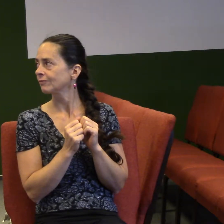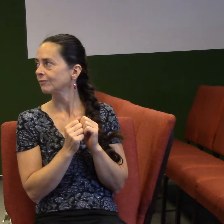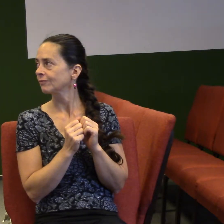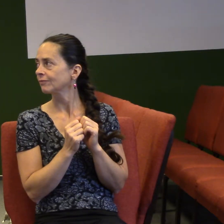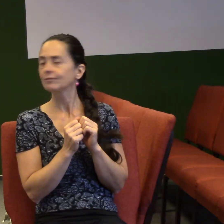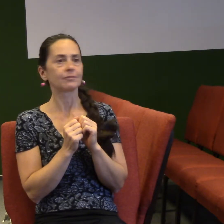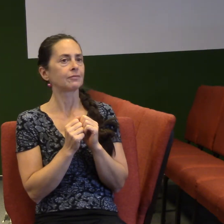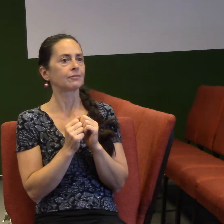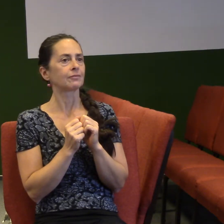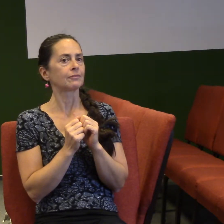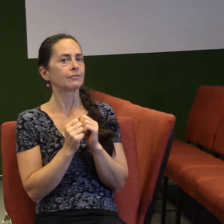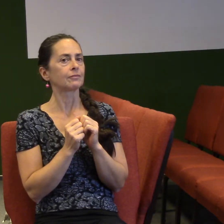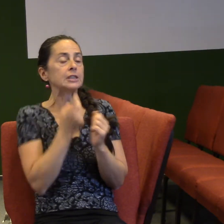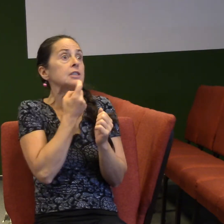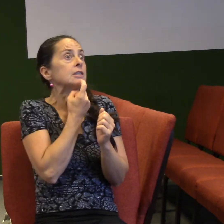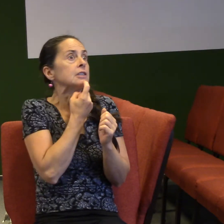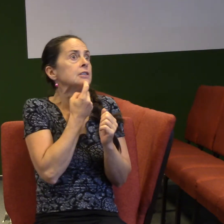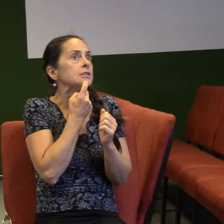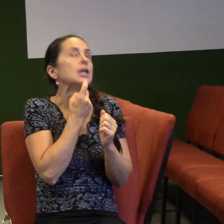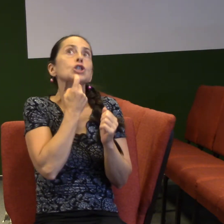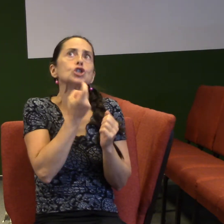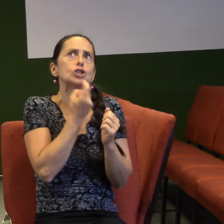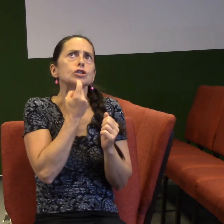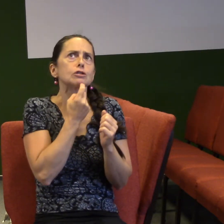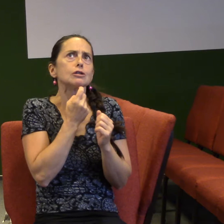horlivě žádejte o duchovní dary. Takže